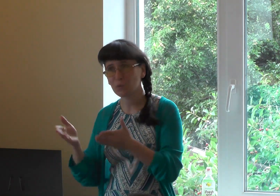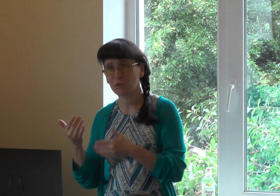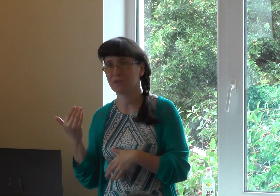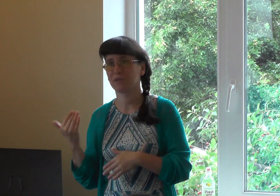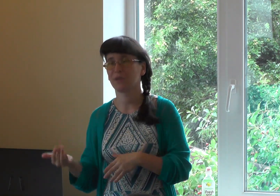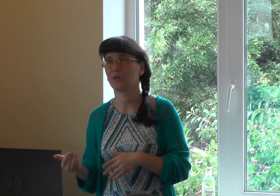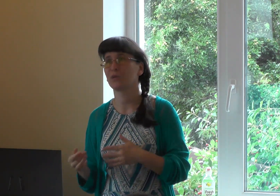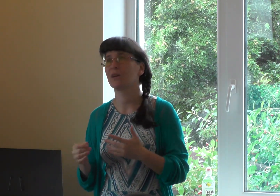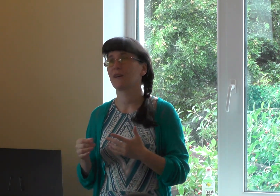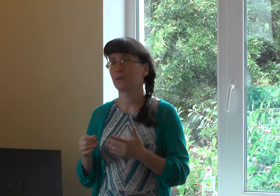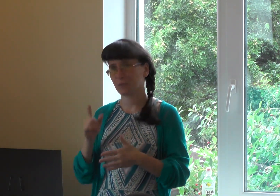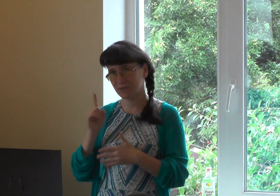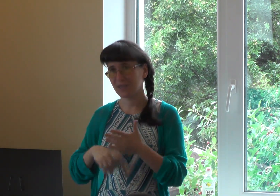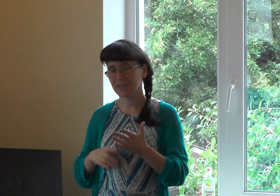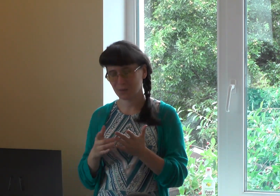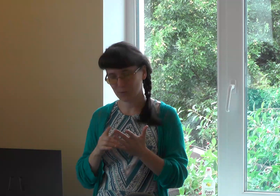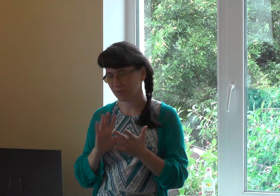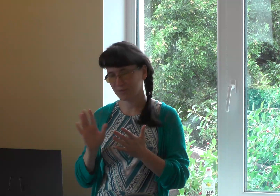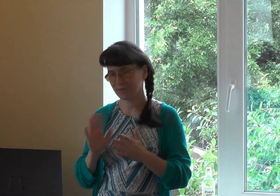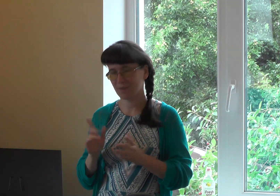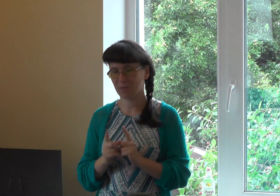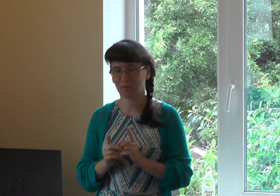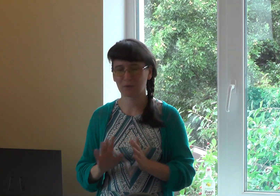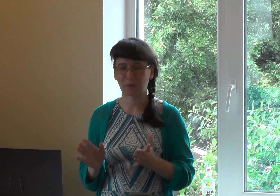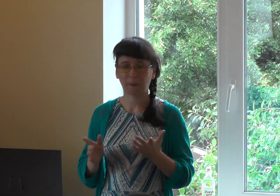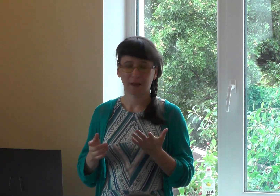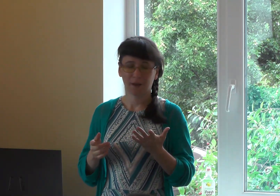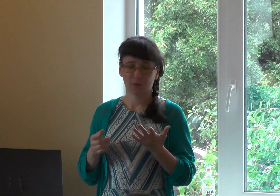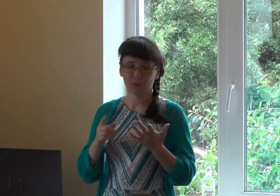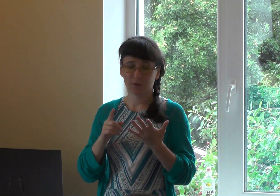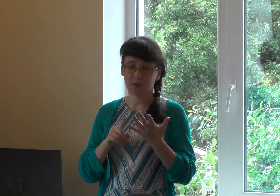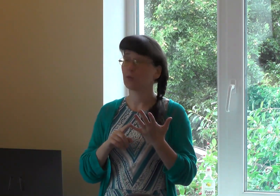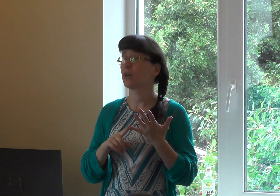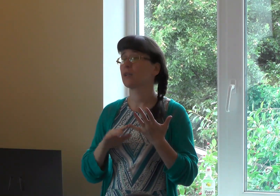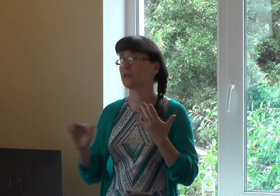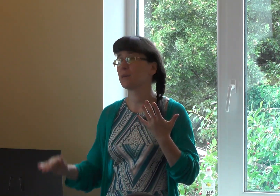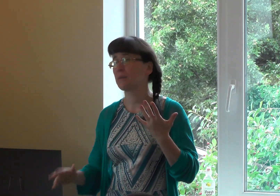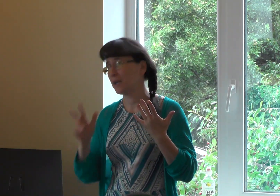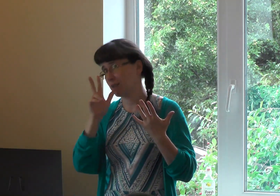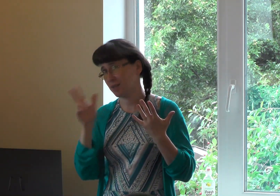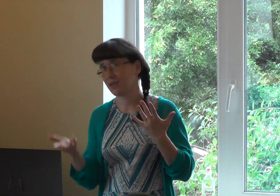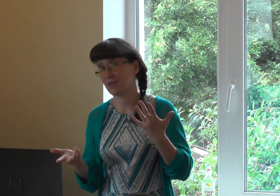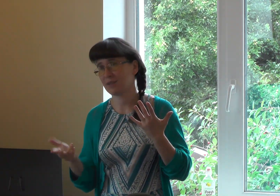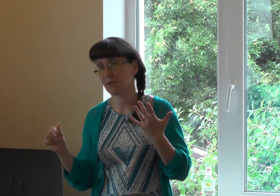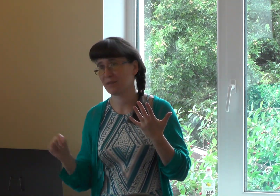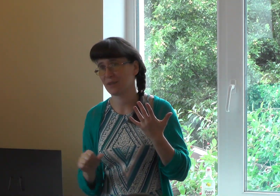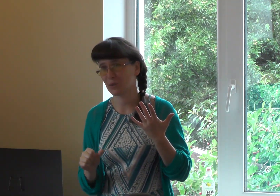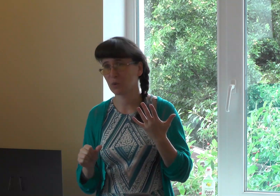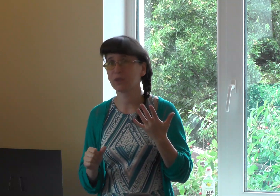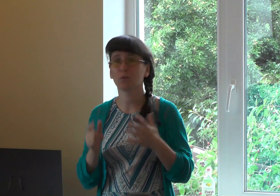путь. Это ее. Ну, крестьянство, но не перепутчик. Вот так. Ну, а эта самая маленькая. Ей 3,5 года. Но